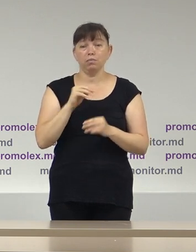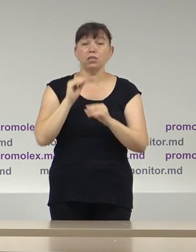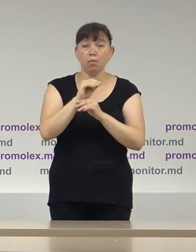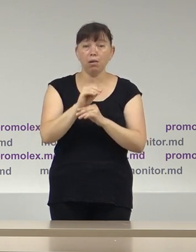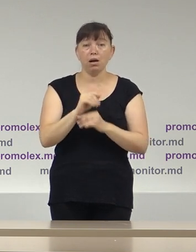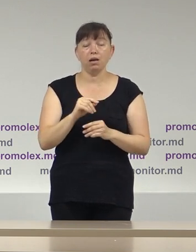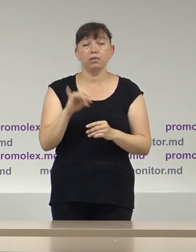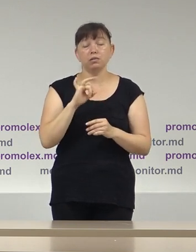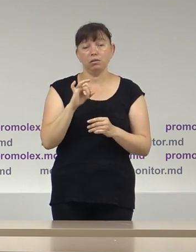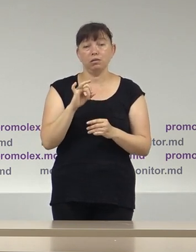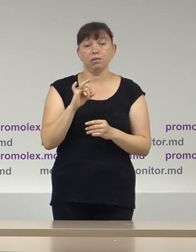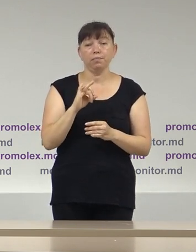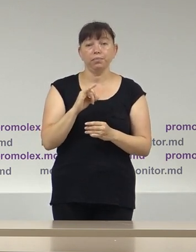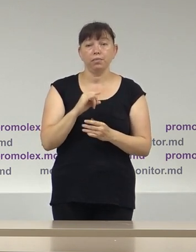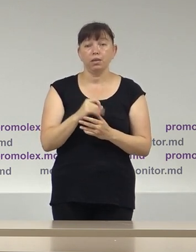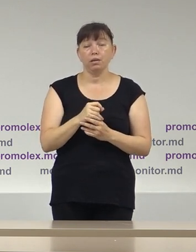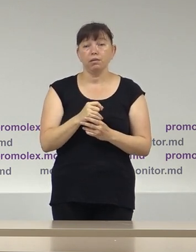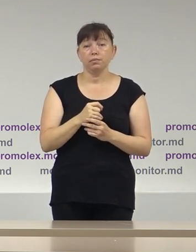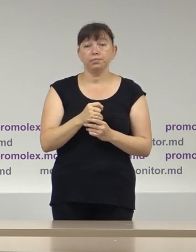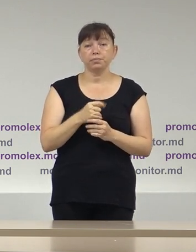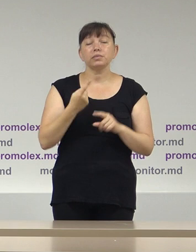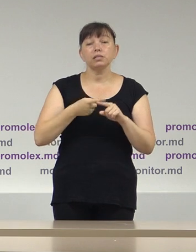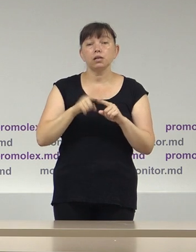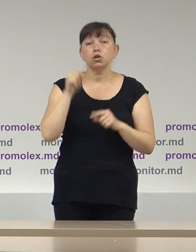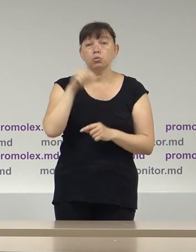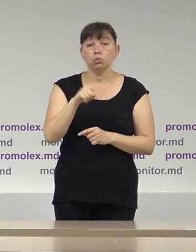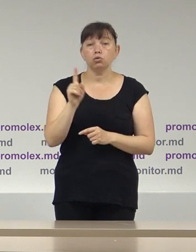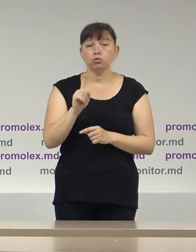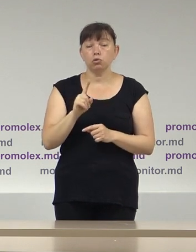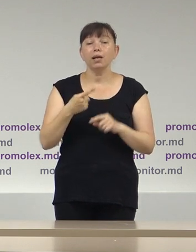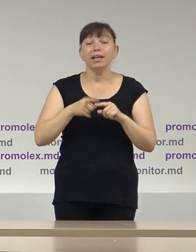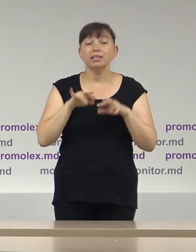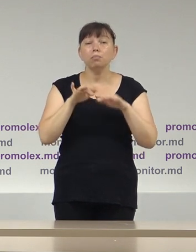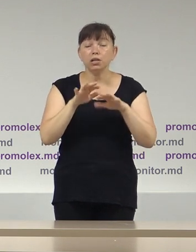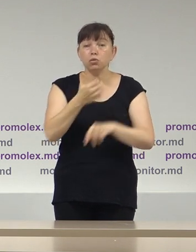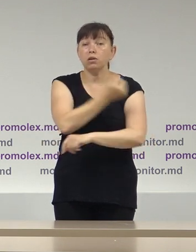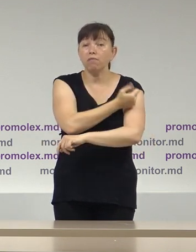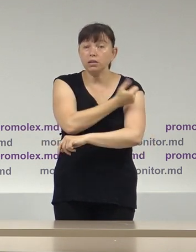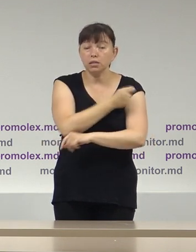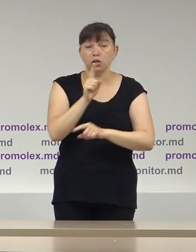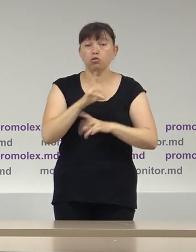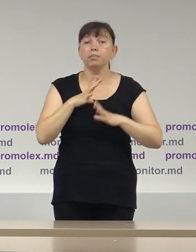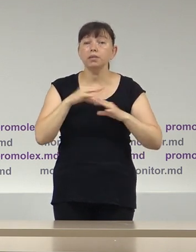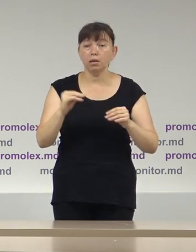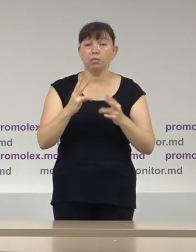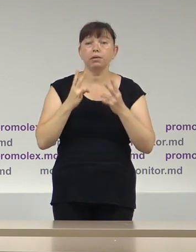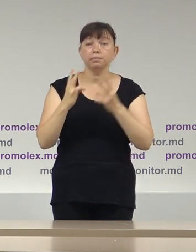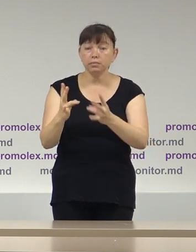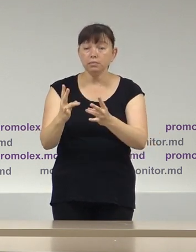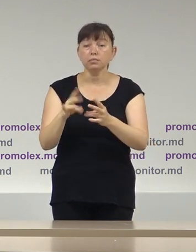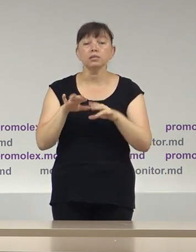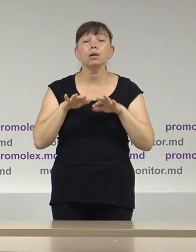și la care atragem atenția autorităților este ca aceste proceduri de vaccinare să nu afecteze